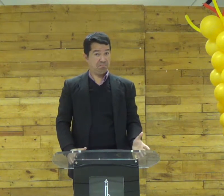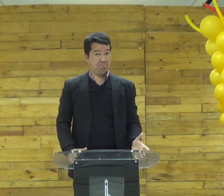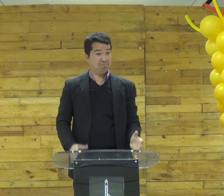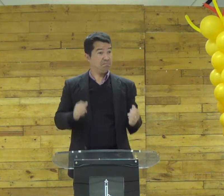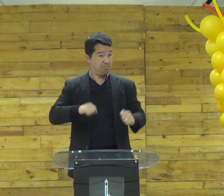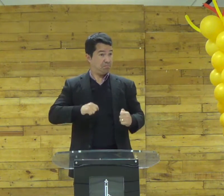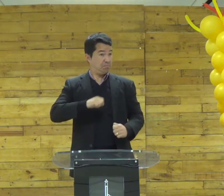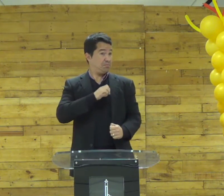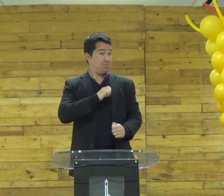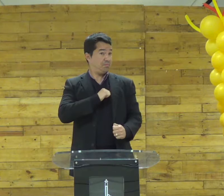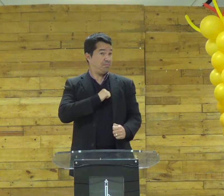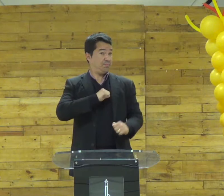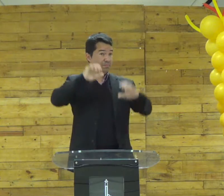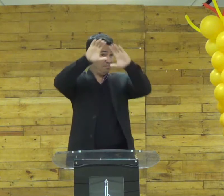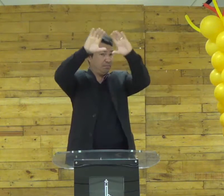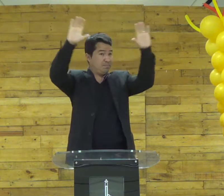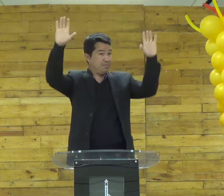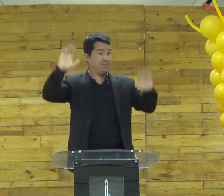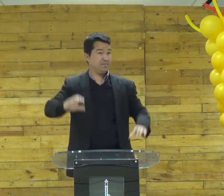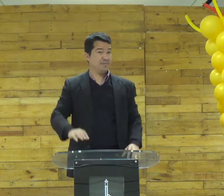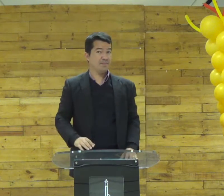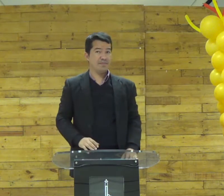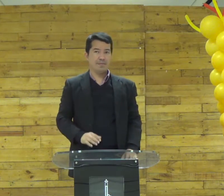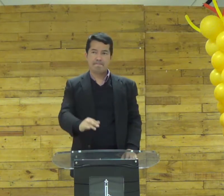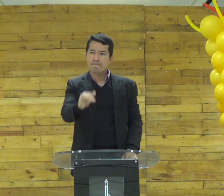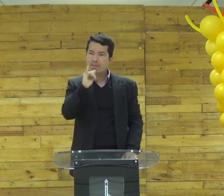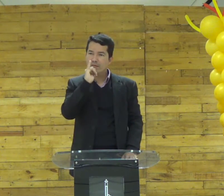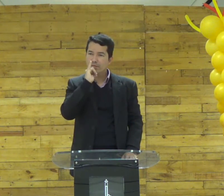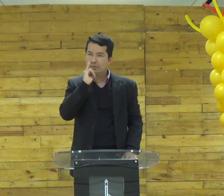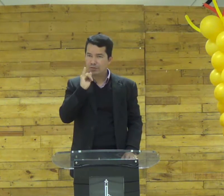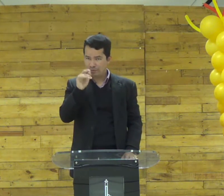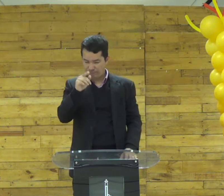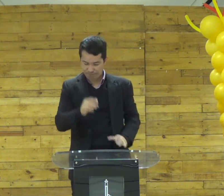ué ame o céu por exemplo